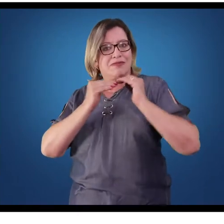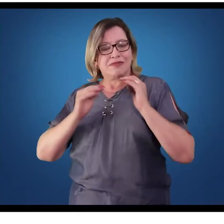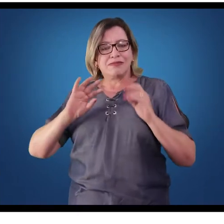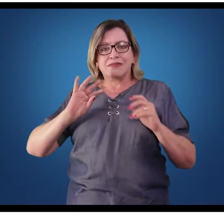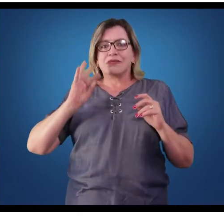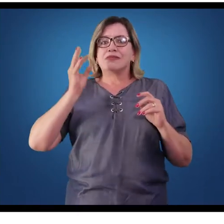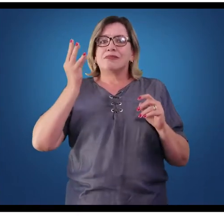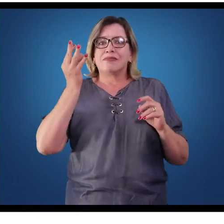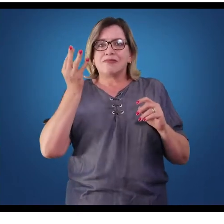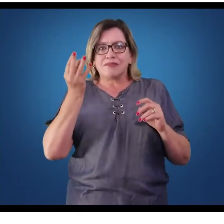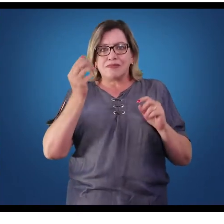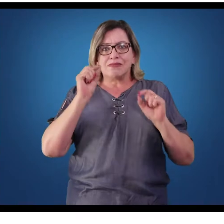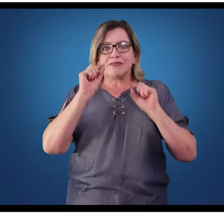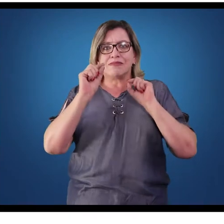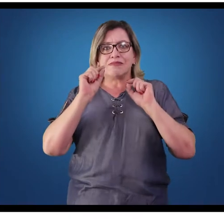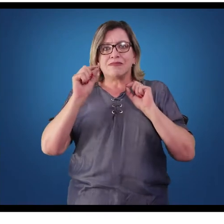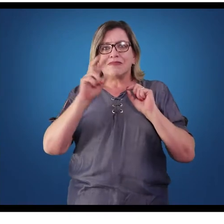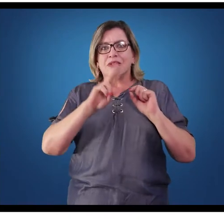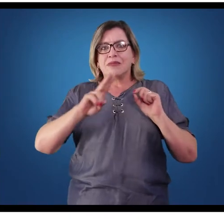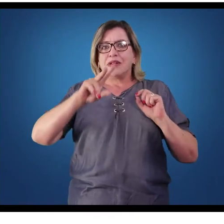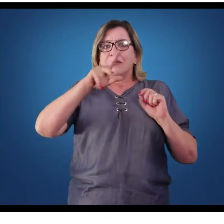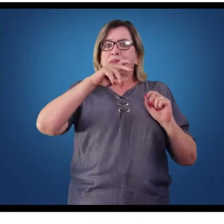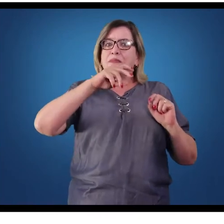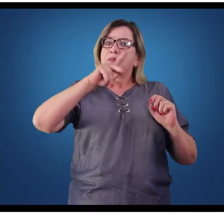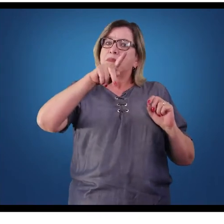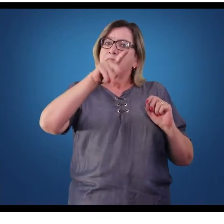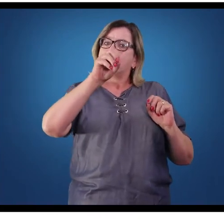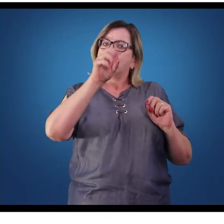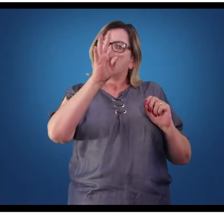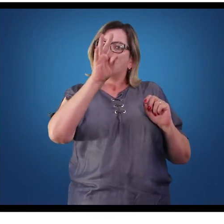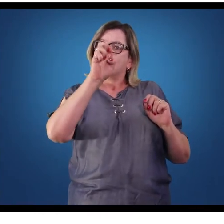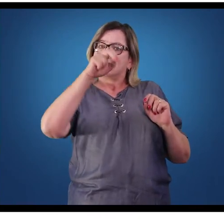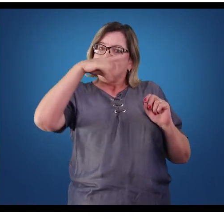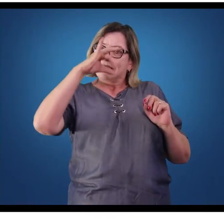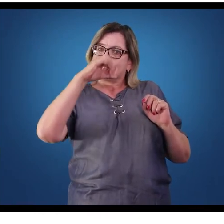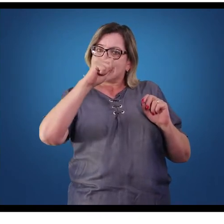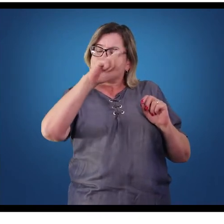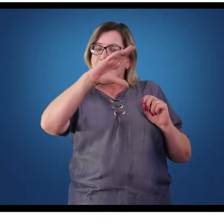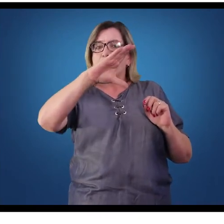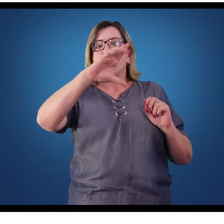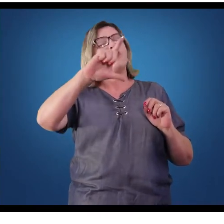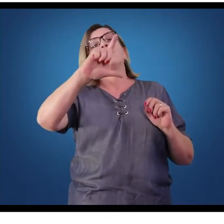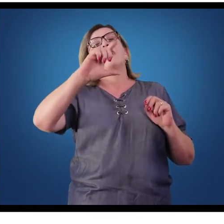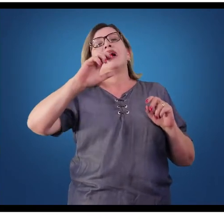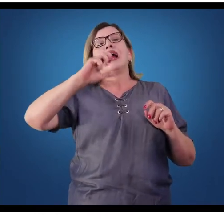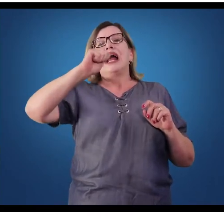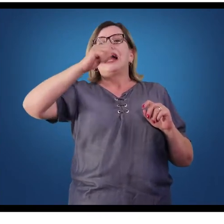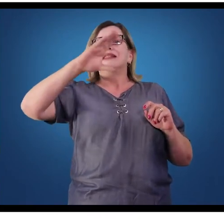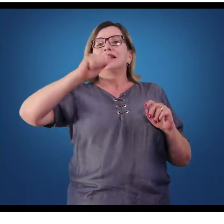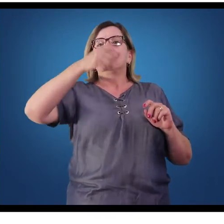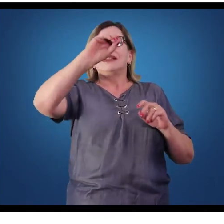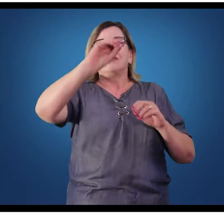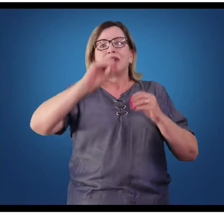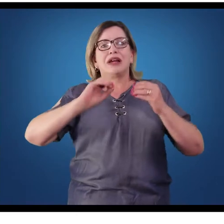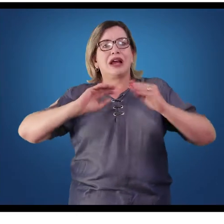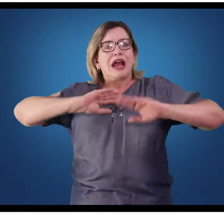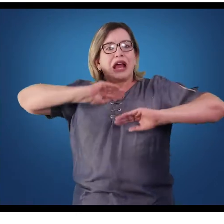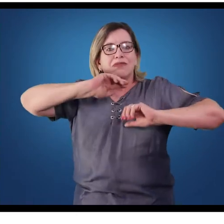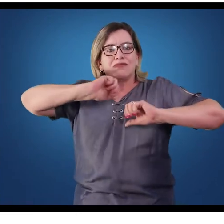por uma situação chamada potencial de ação. Ou seja, ocorre a troca de íons